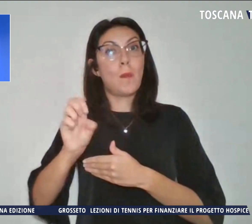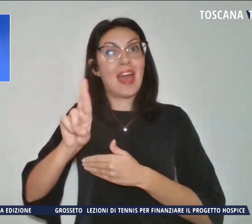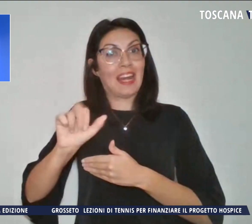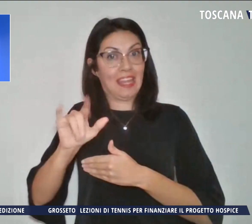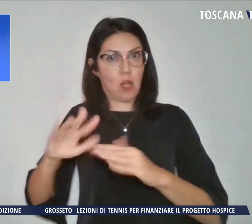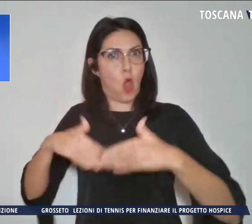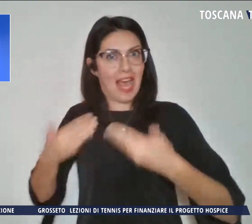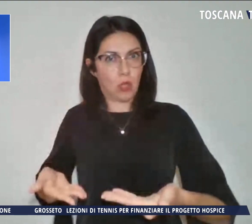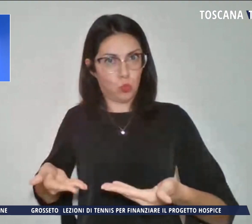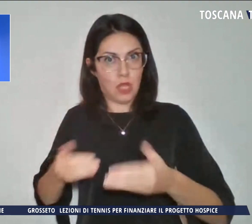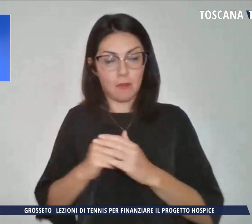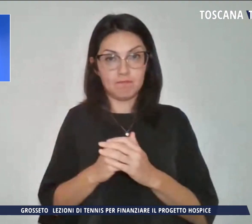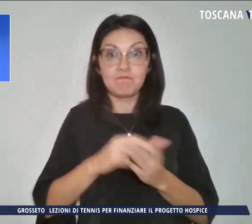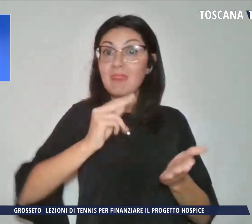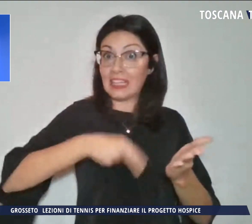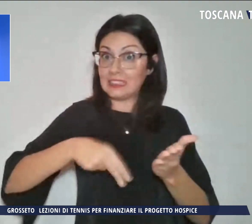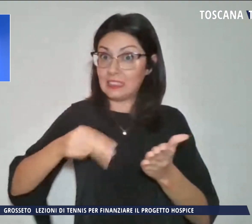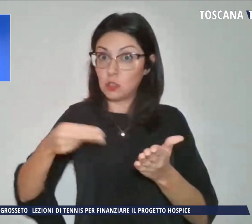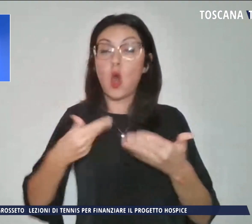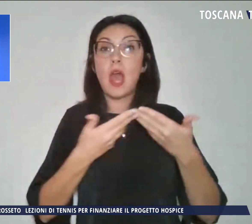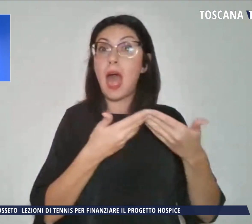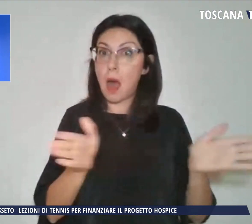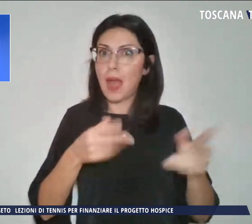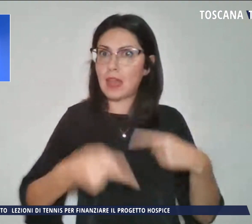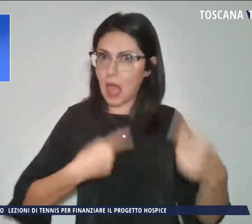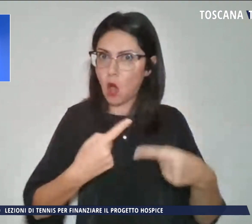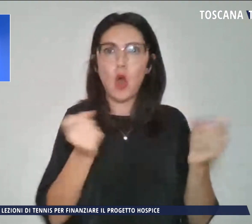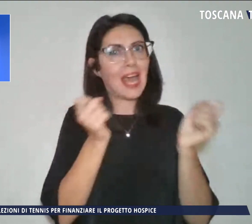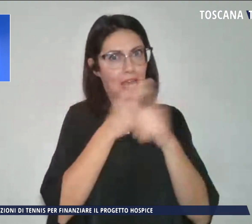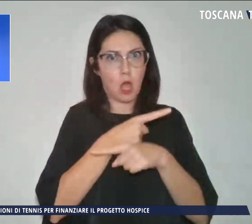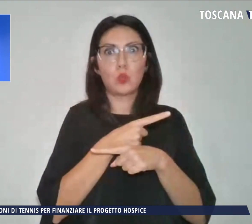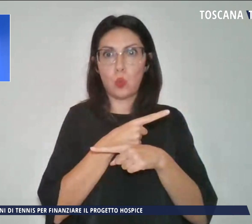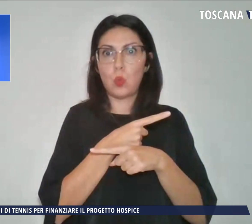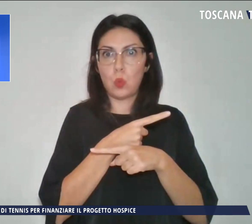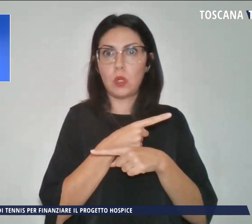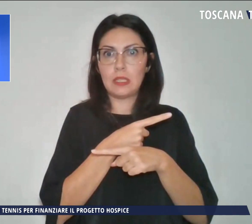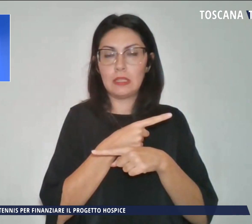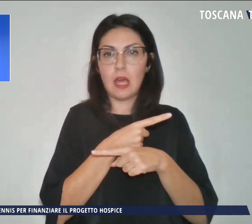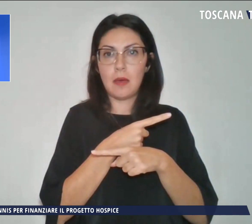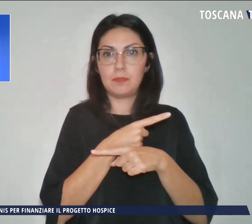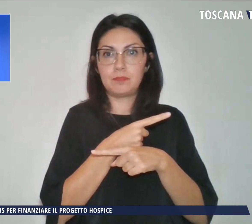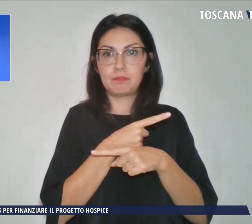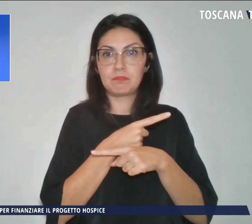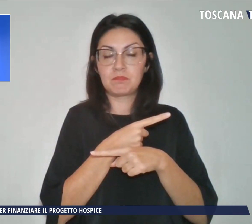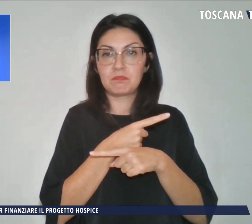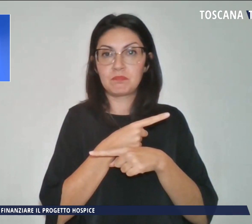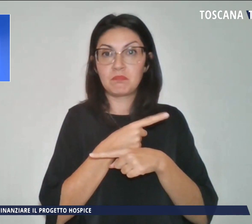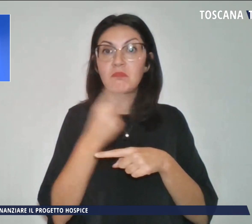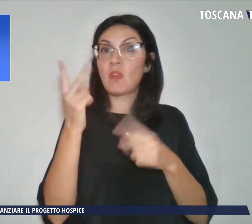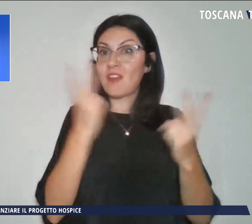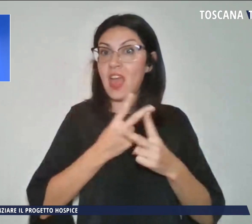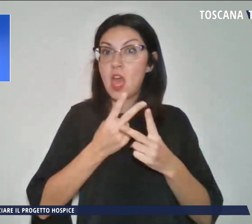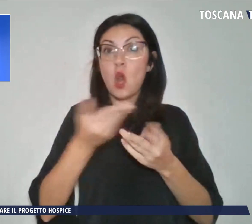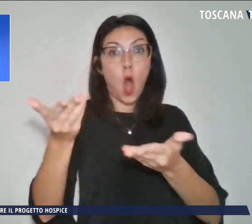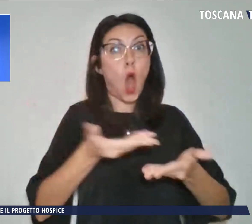sono ancora aperte, ricordiamo che sono gratuite e continuano intanto ad allungarsi la lista degli ospiti che